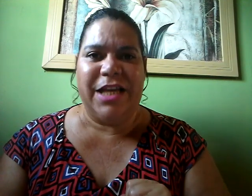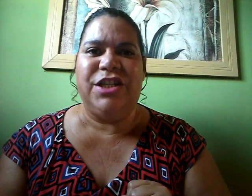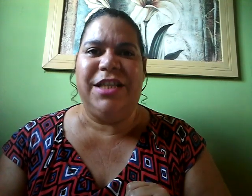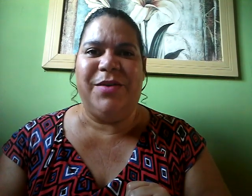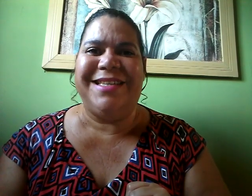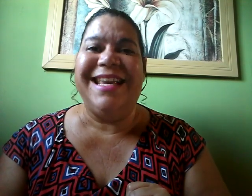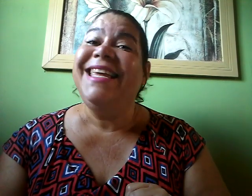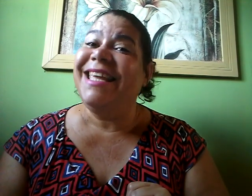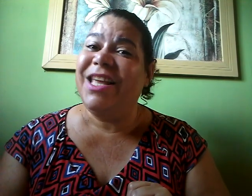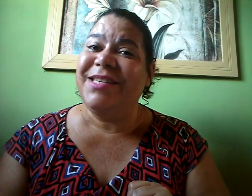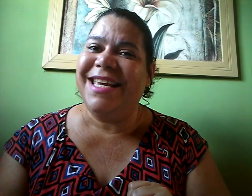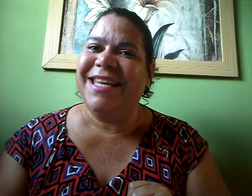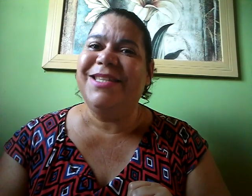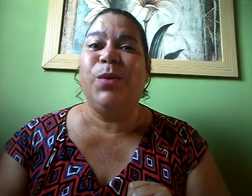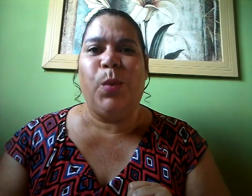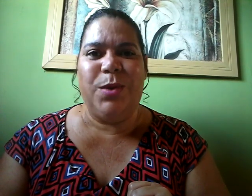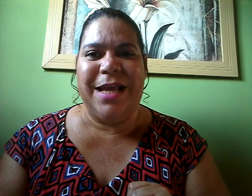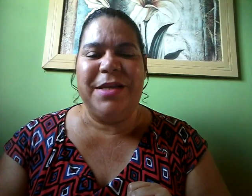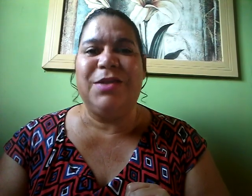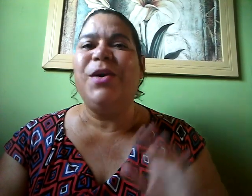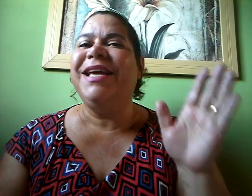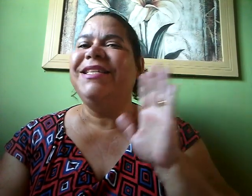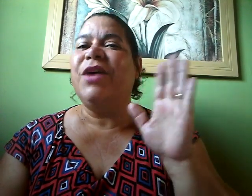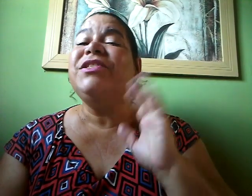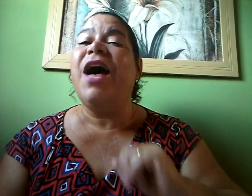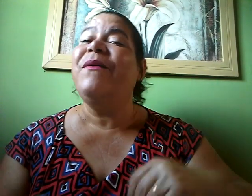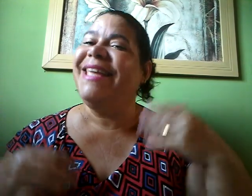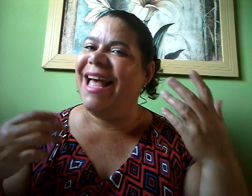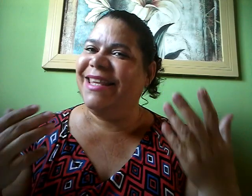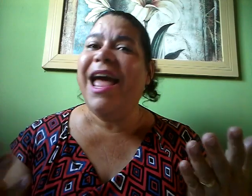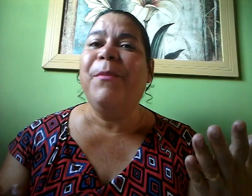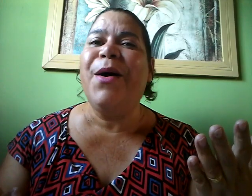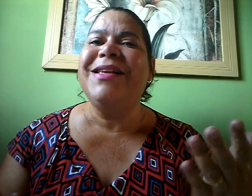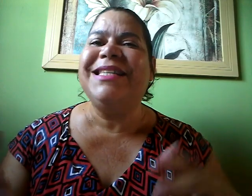de Deus Que Deus em Cristo Os abençoe Tchau, tchau E até a próxima